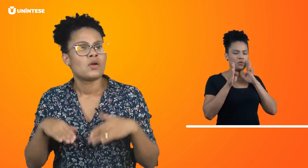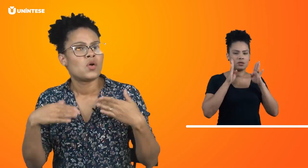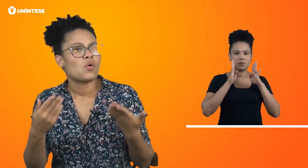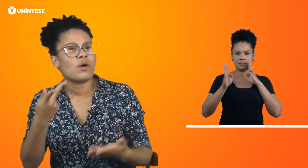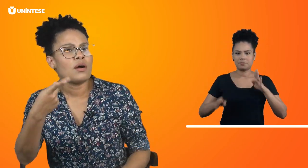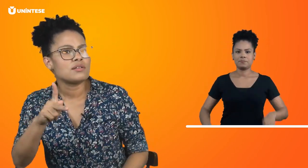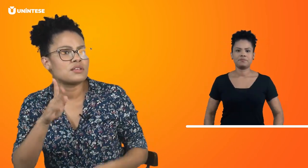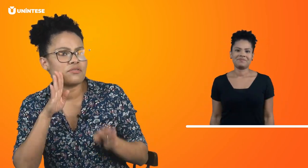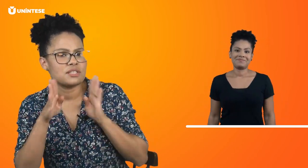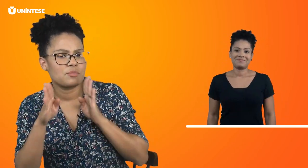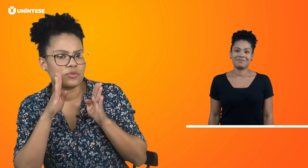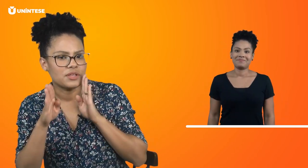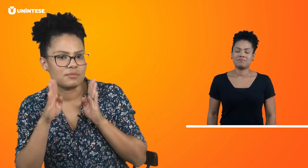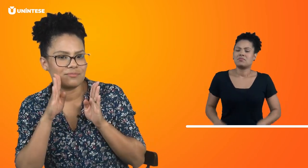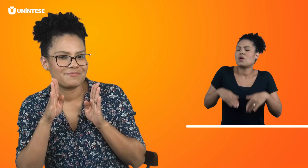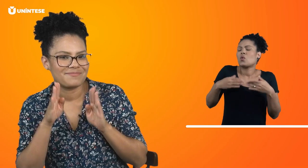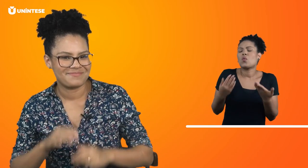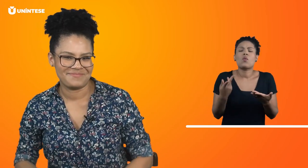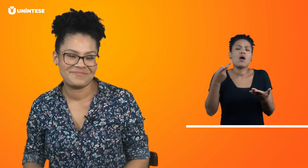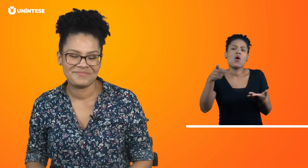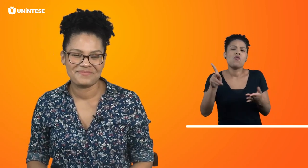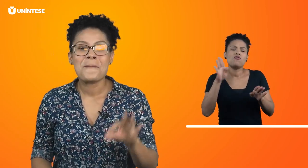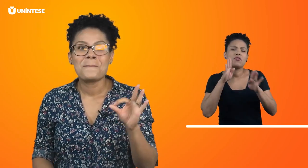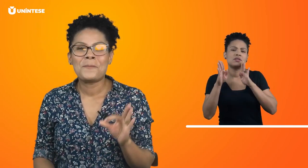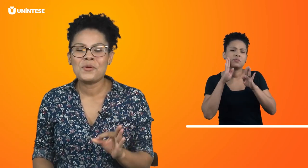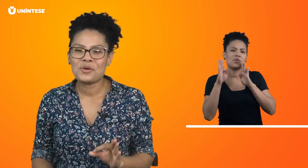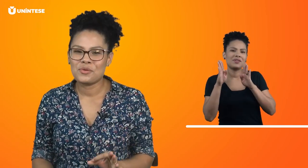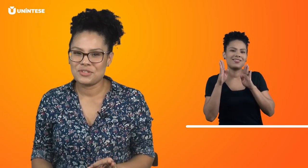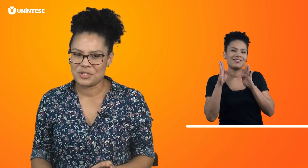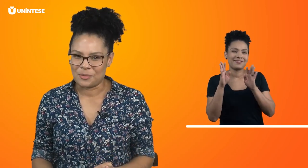Qual é o seu Facebook? Por último. último.